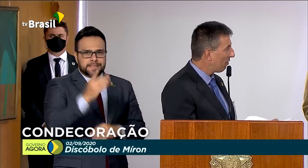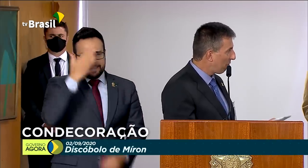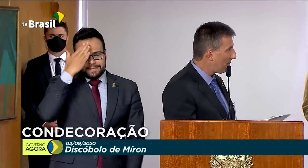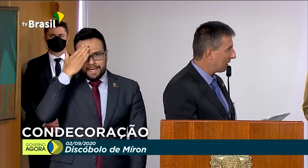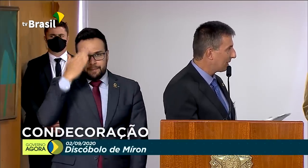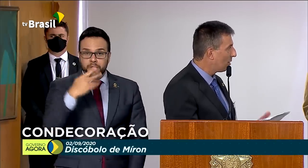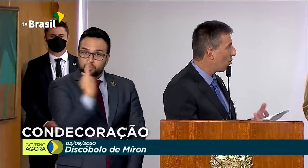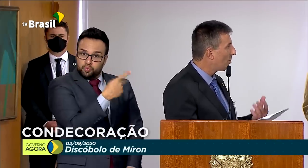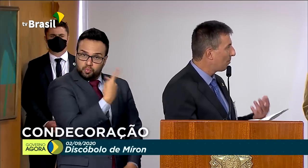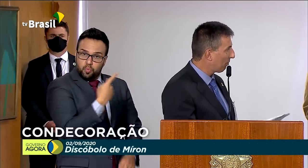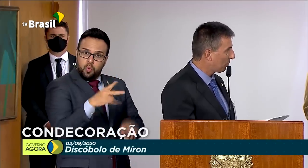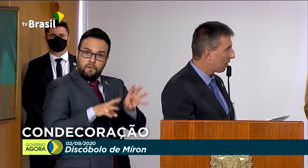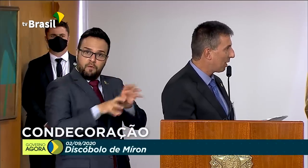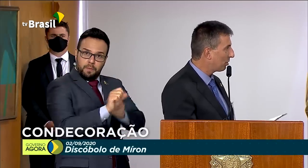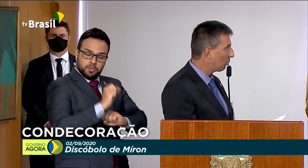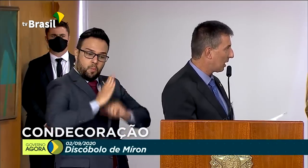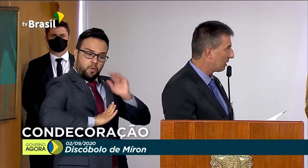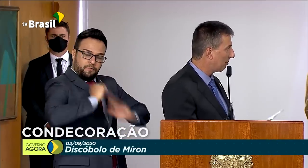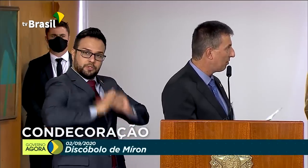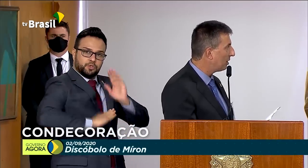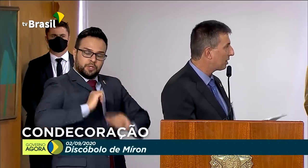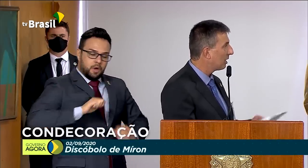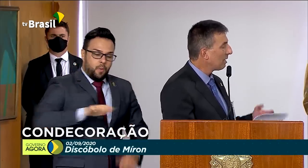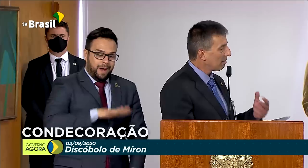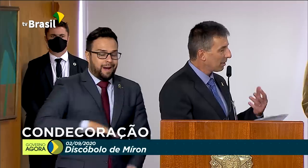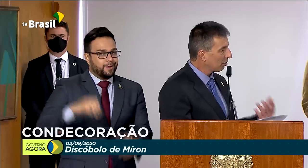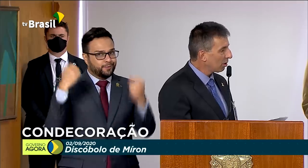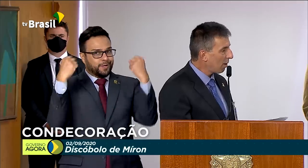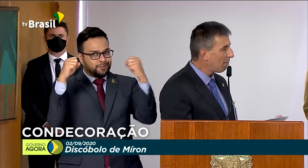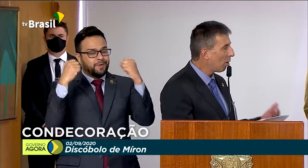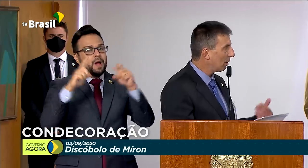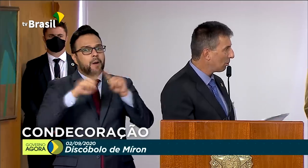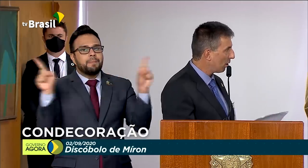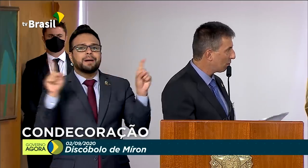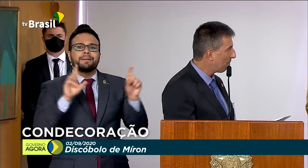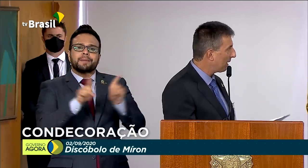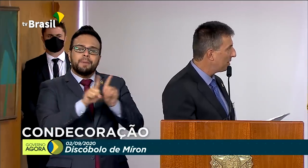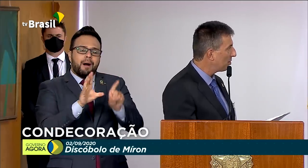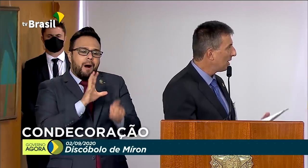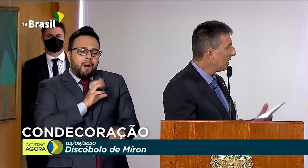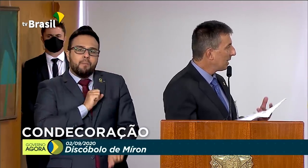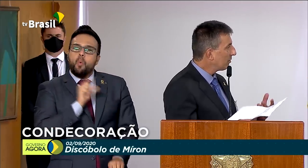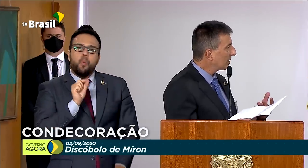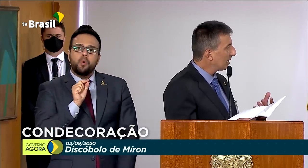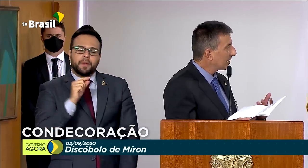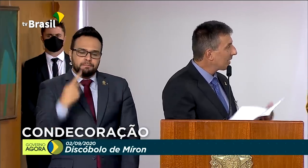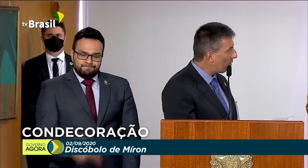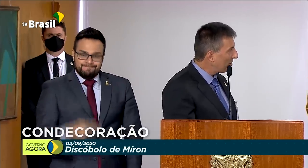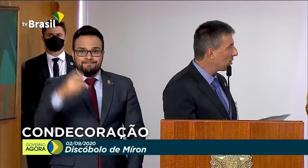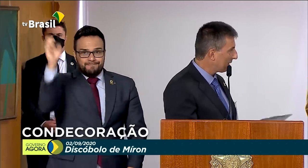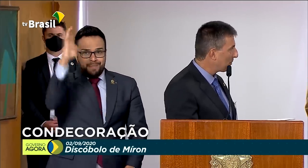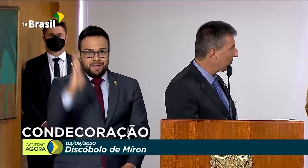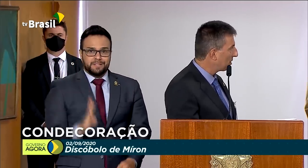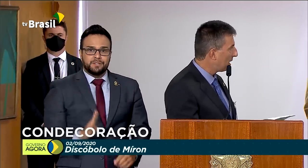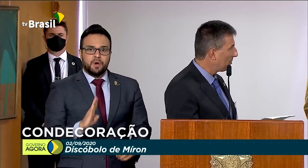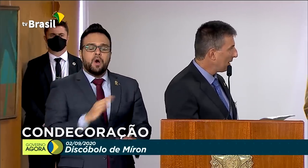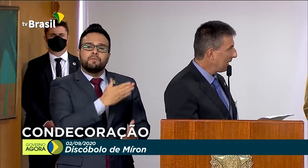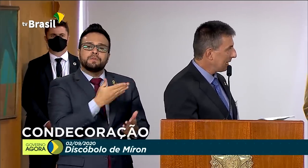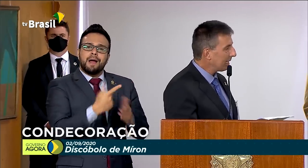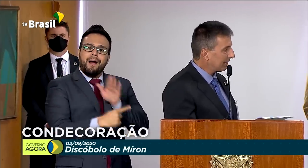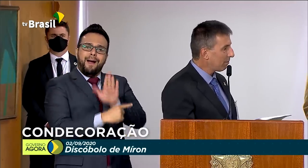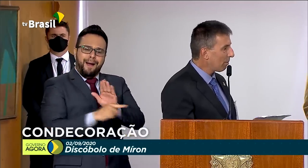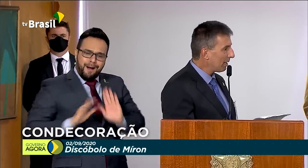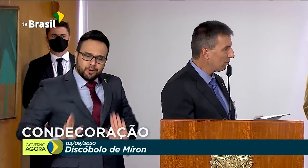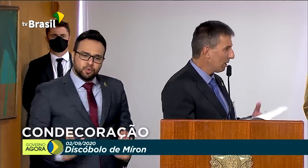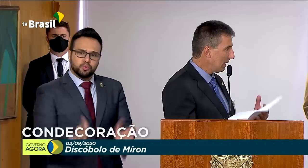só da sua formação como profissional de educação física, mas o seu amor pelo nosso país, que você salve a nossa profissão,